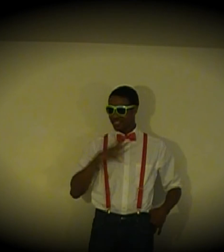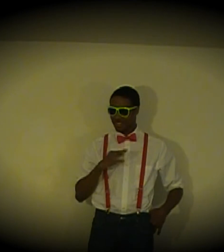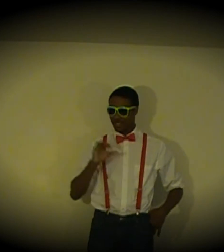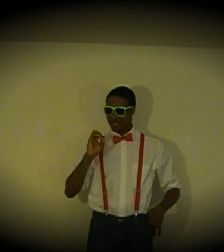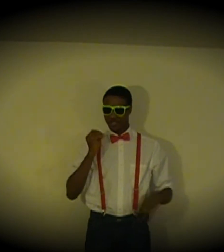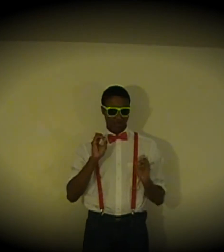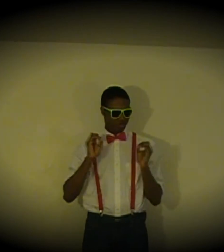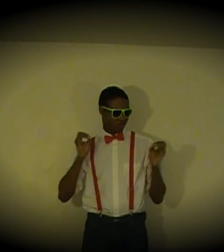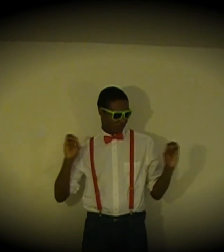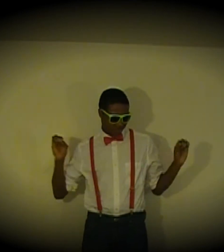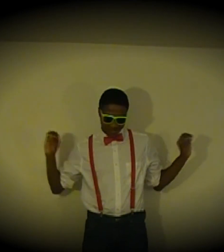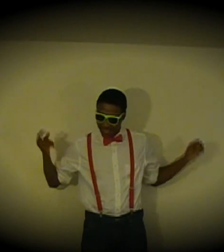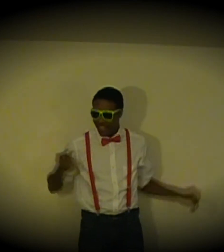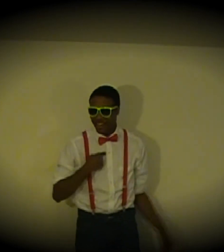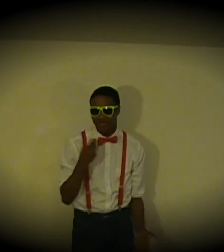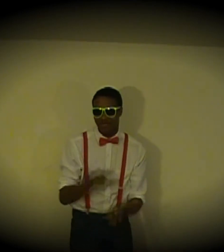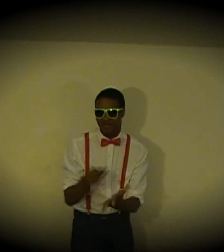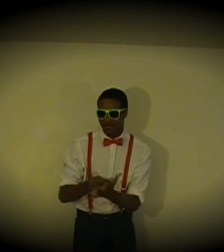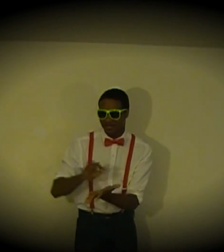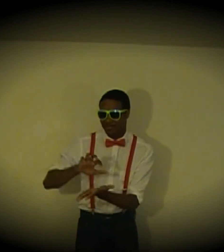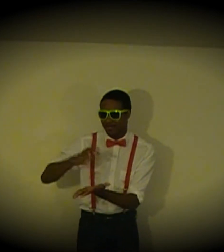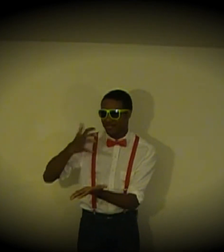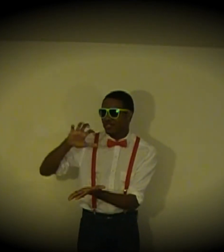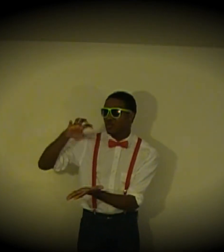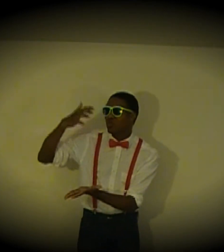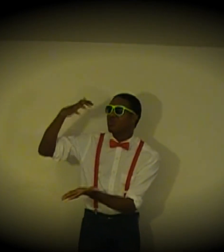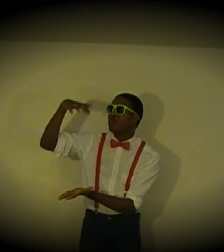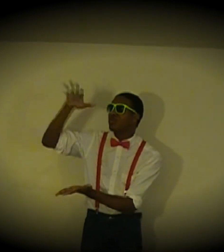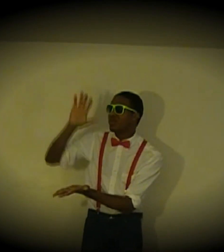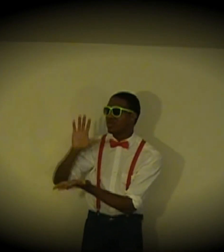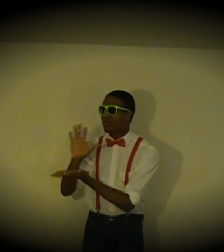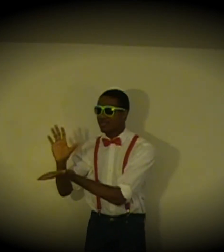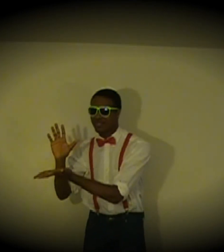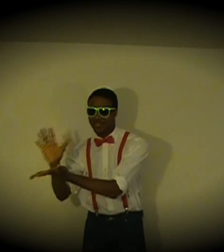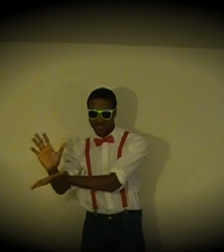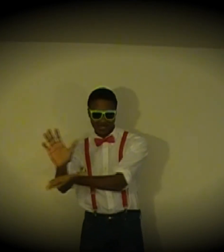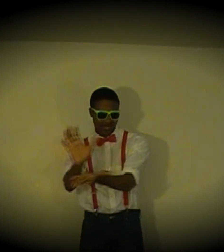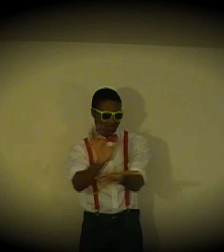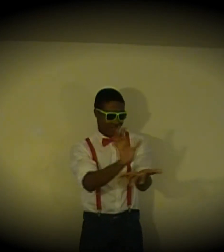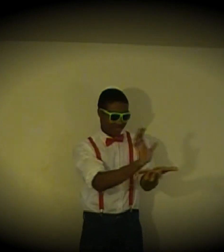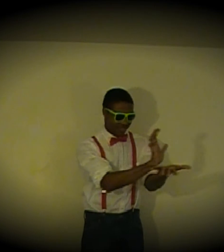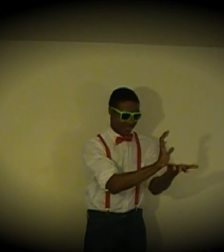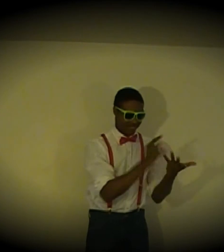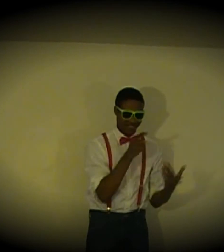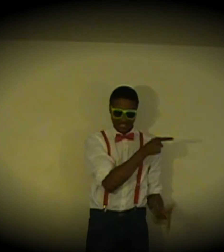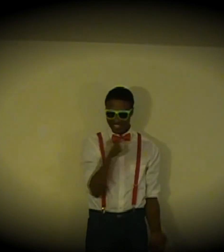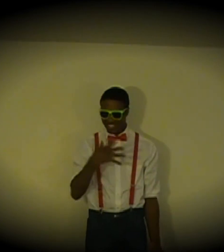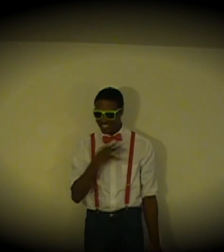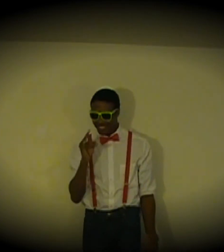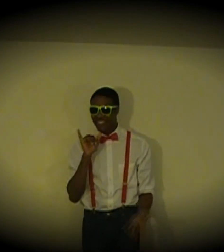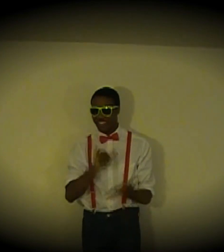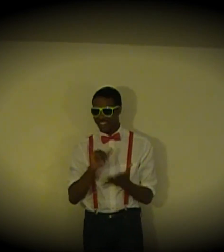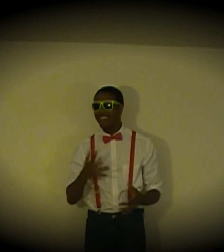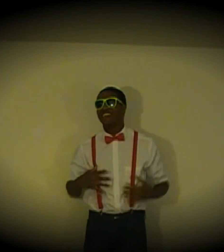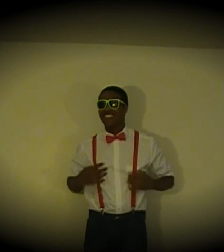레이디 오빤 오빤 오빤 강남스타 에이 섹시